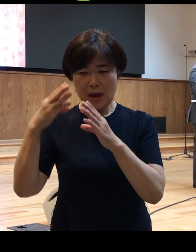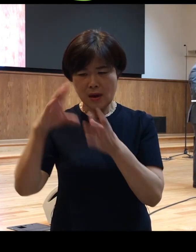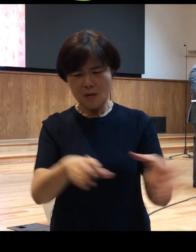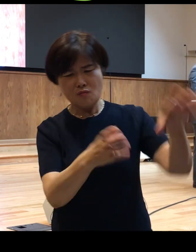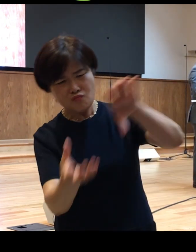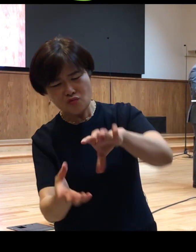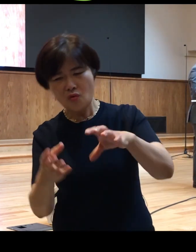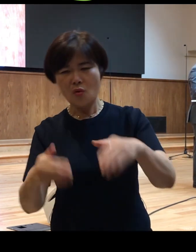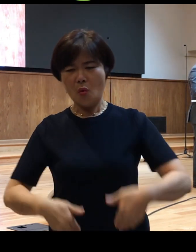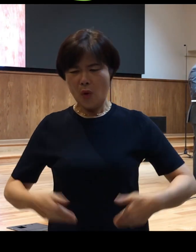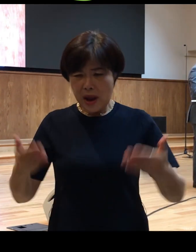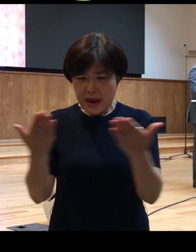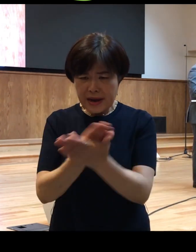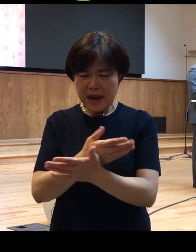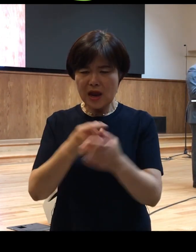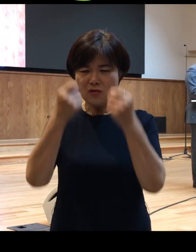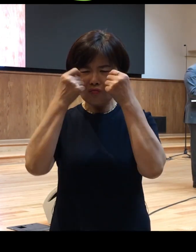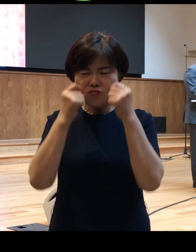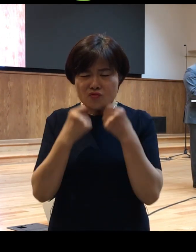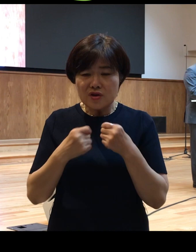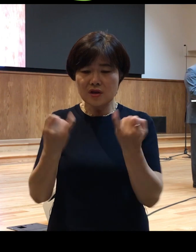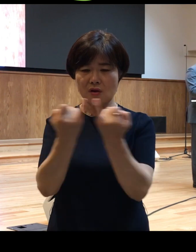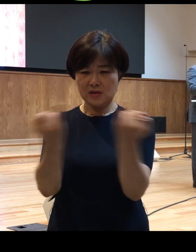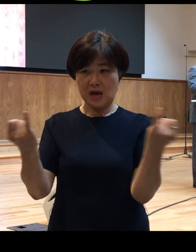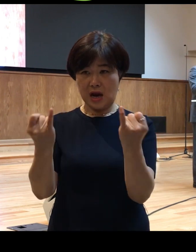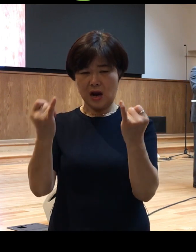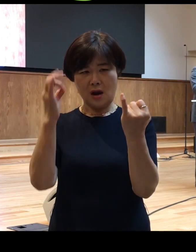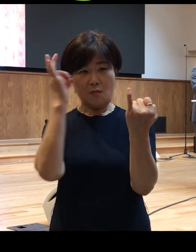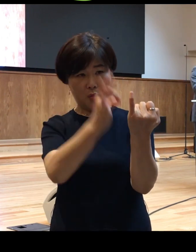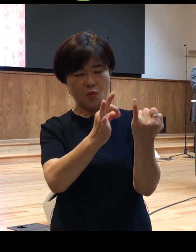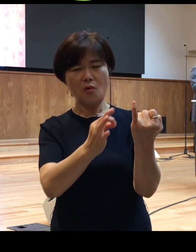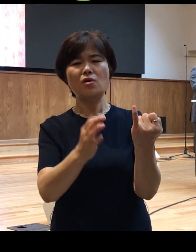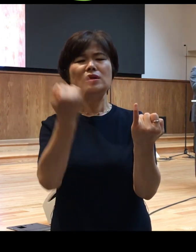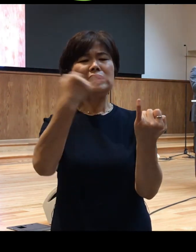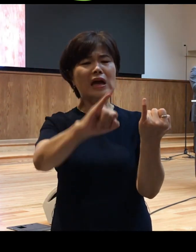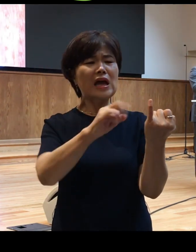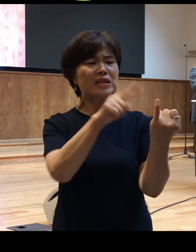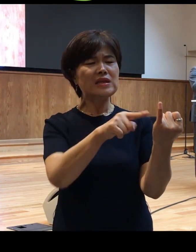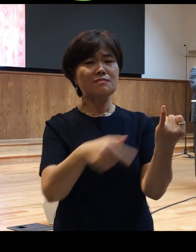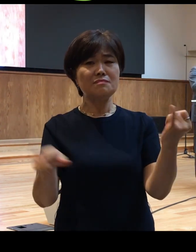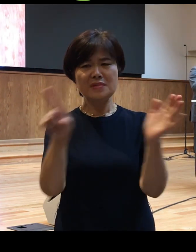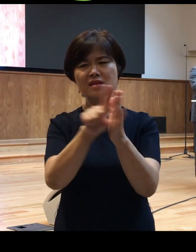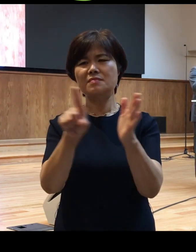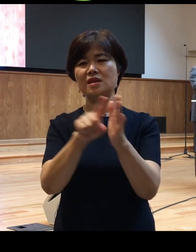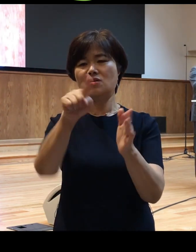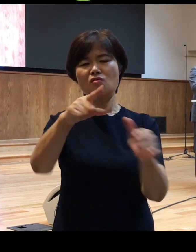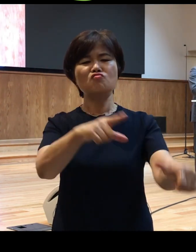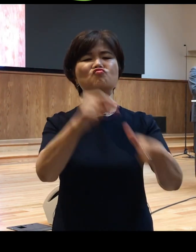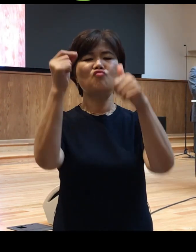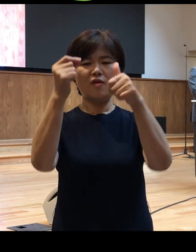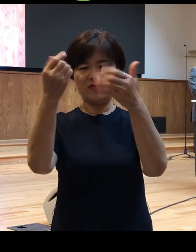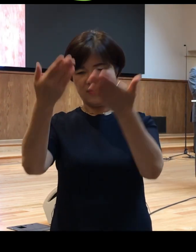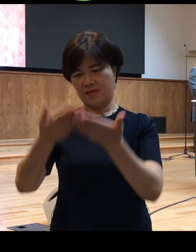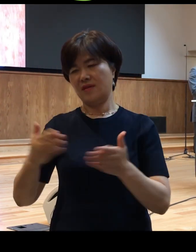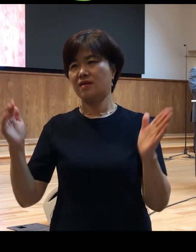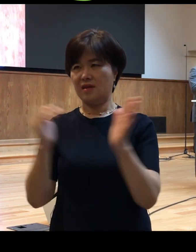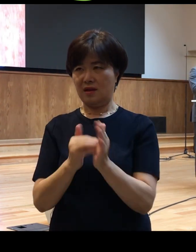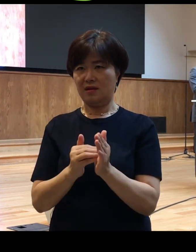흘렸던 그 여인에게도 예수님께서 따라 너의 믿음이 너를 구원하였느니라 그럼 믿음으로